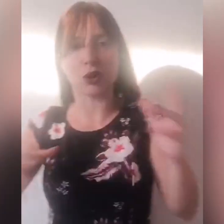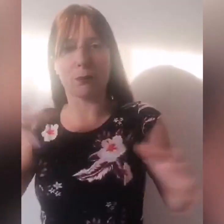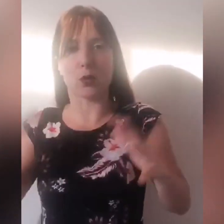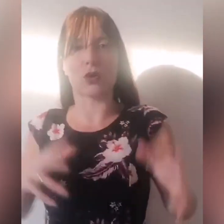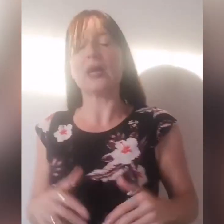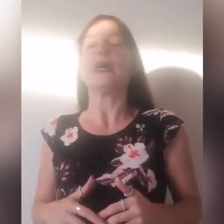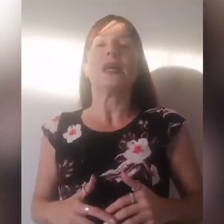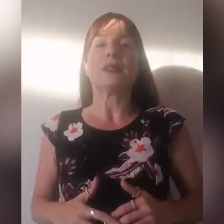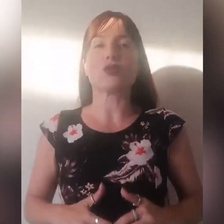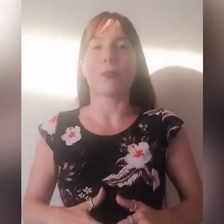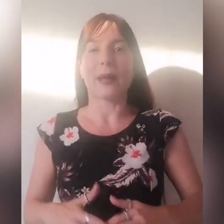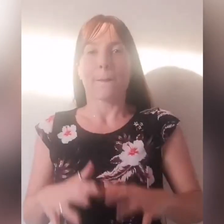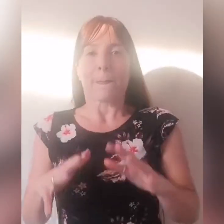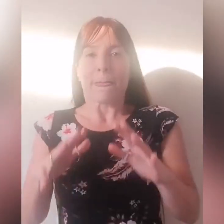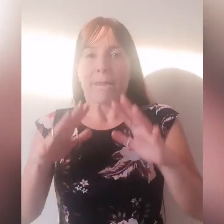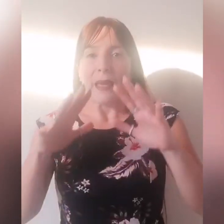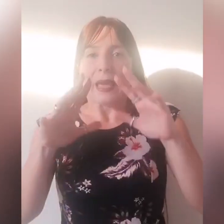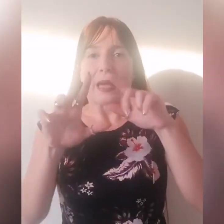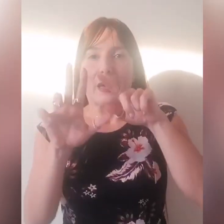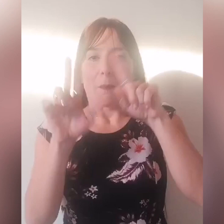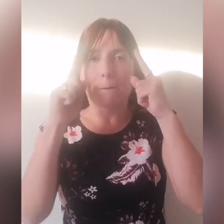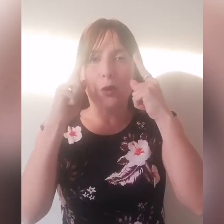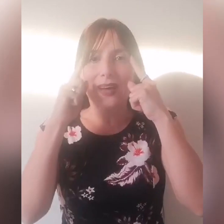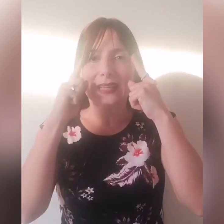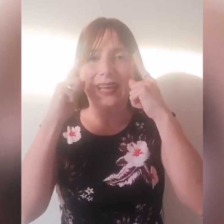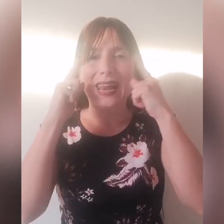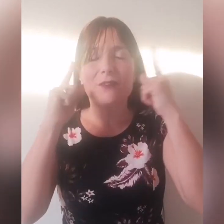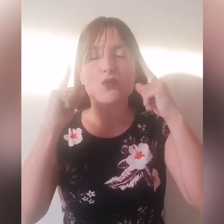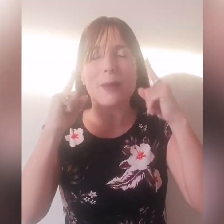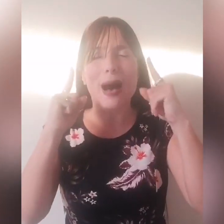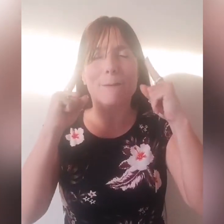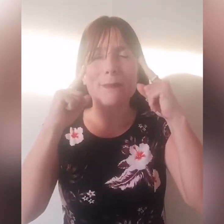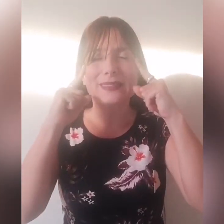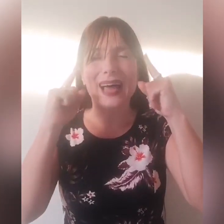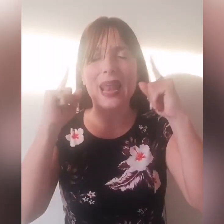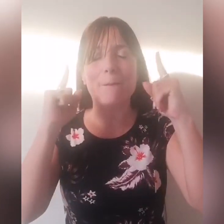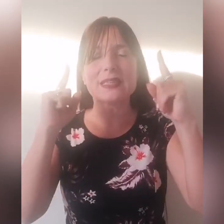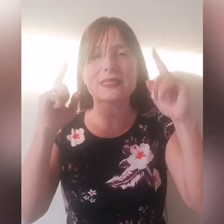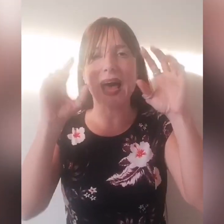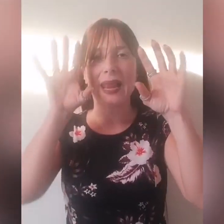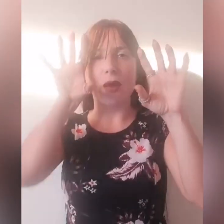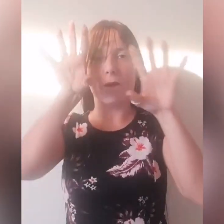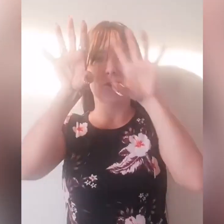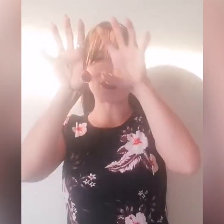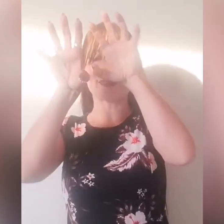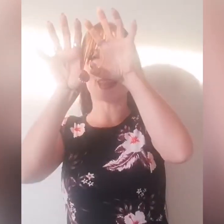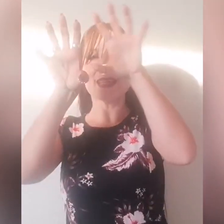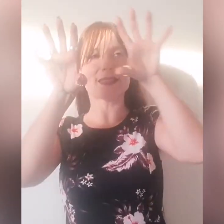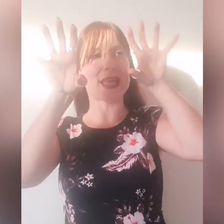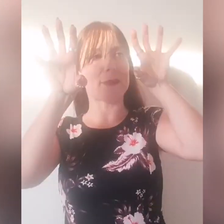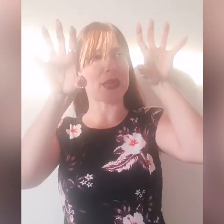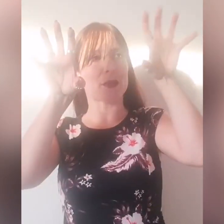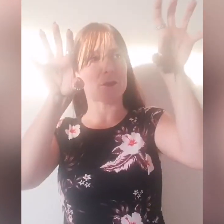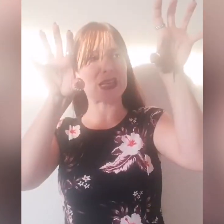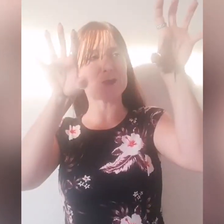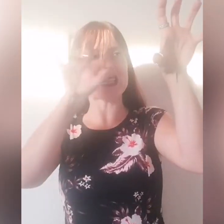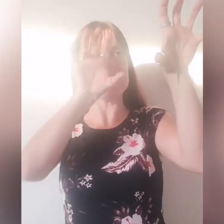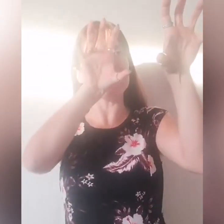troppo, insomma provate a crearvi una mappa mentale a pensare, fate tre insiemi, responsabilità